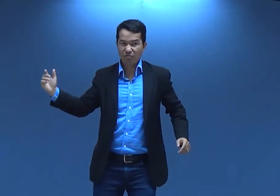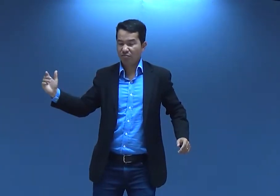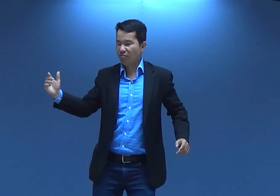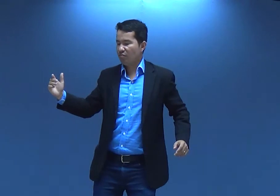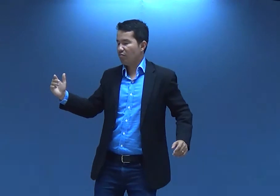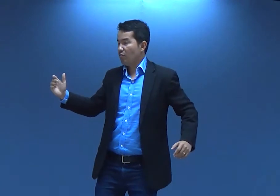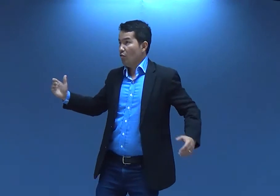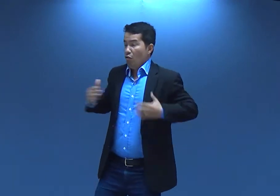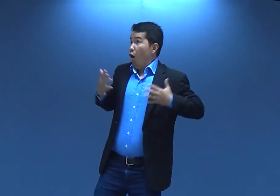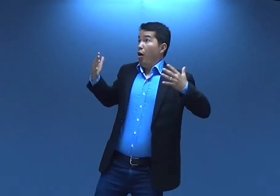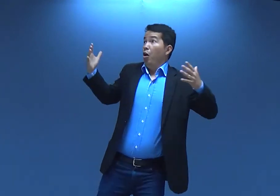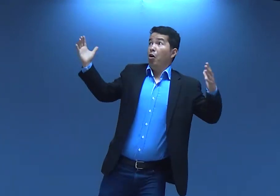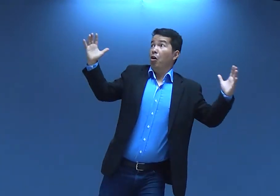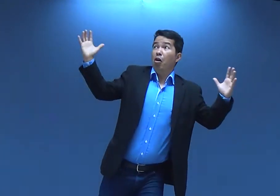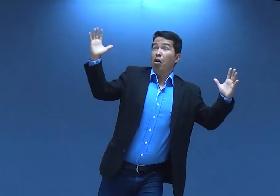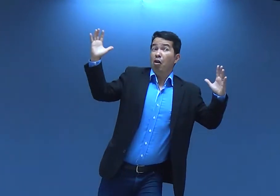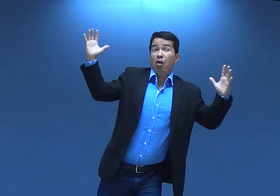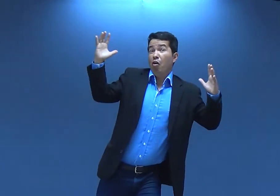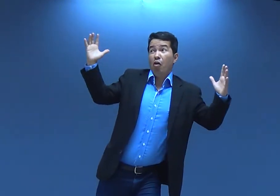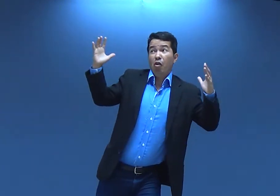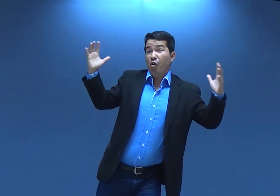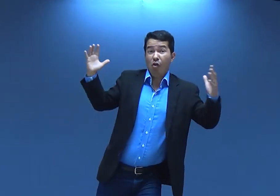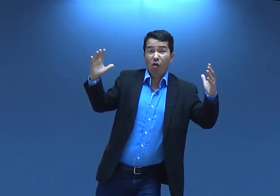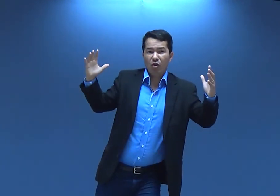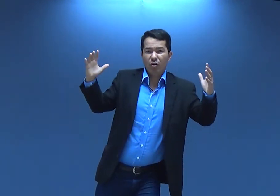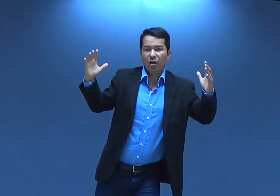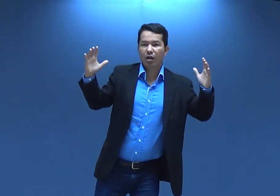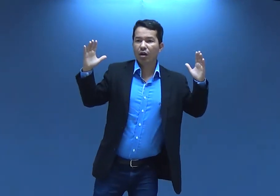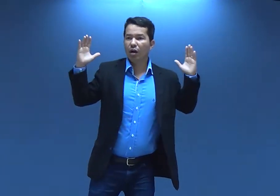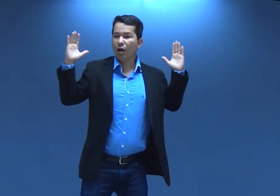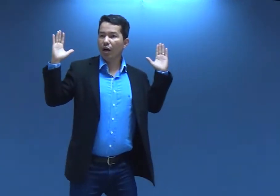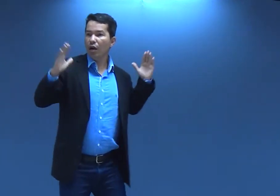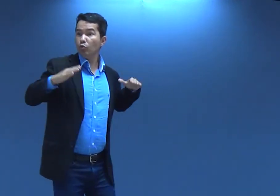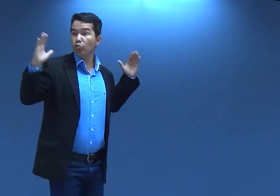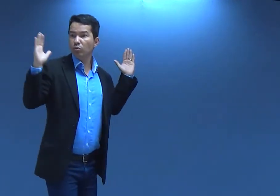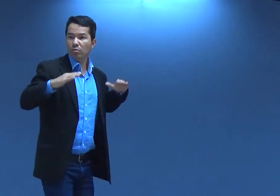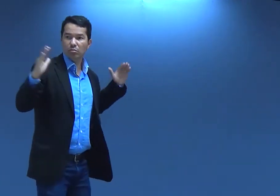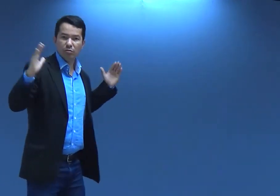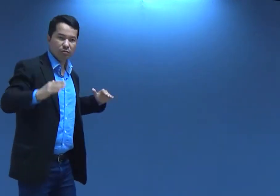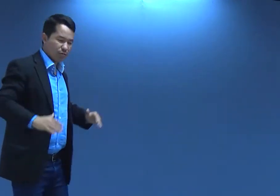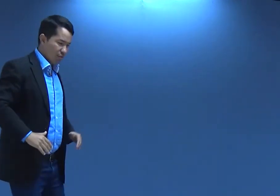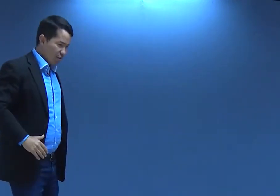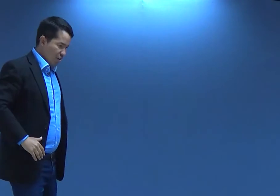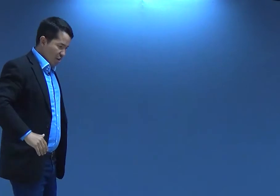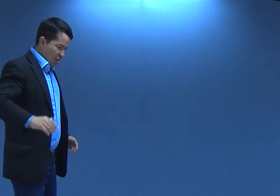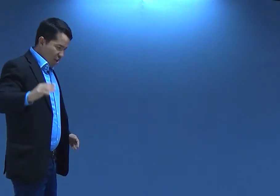acontecia? Parece que ela levava aquele susto, né? Por quê? Porque tinha um anjo ali.